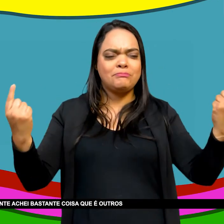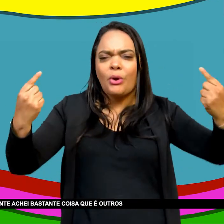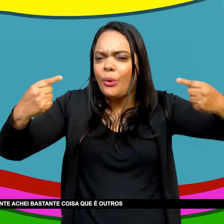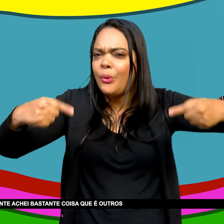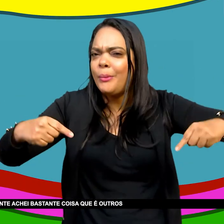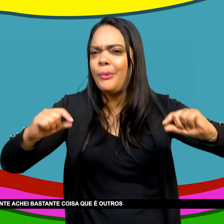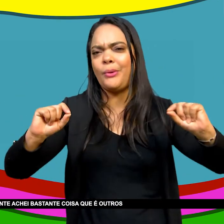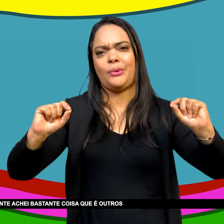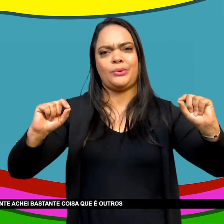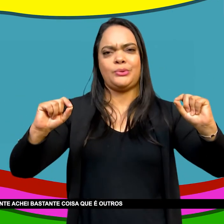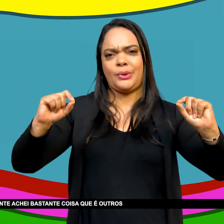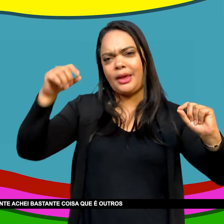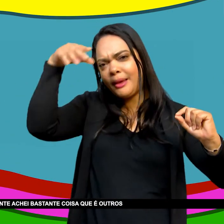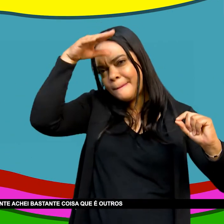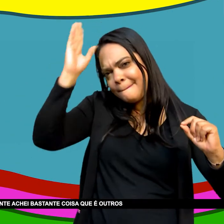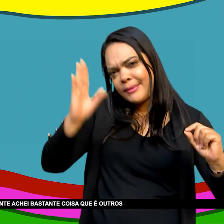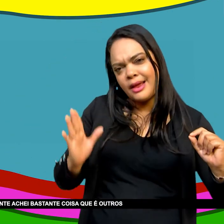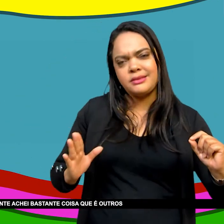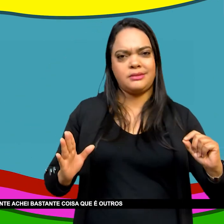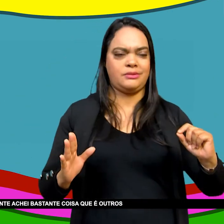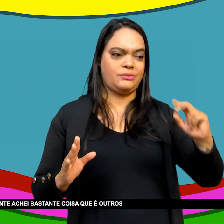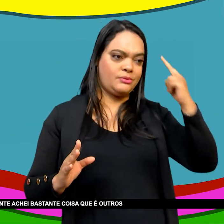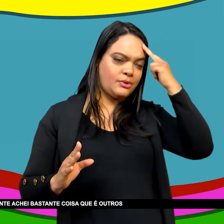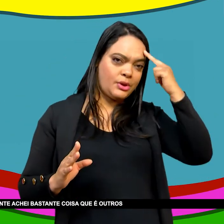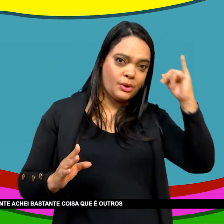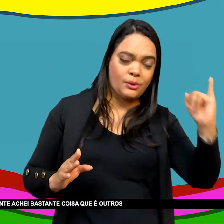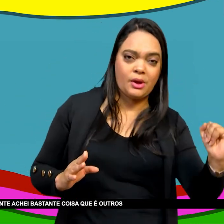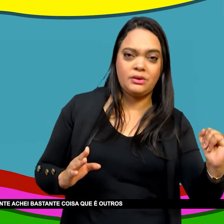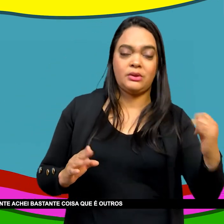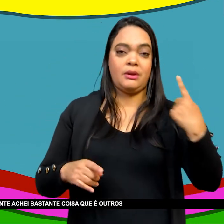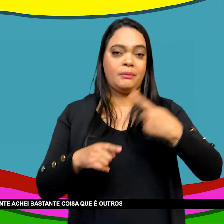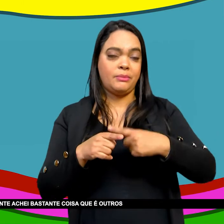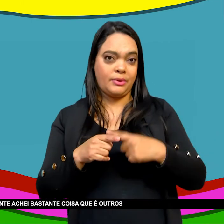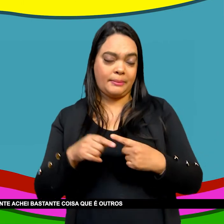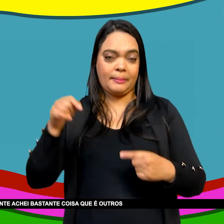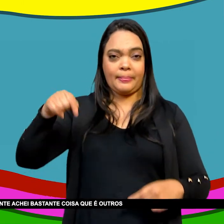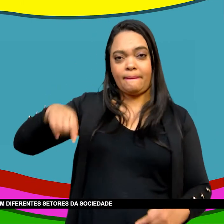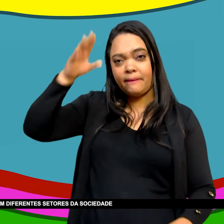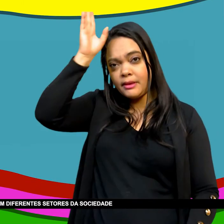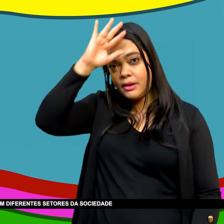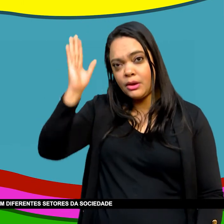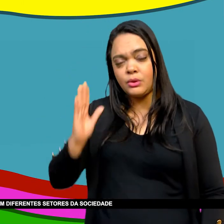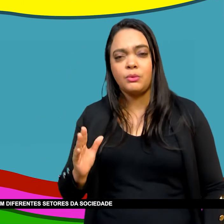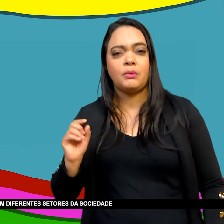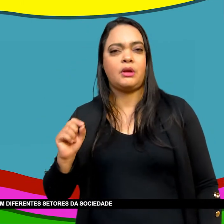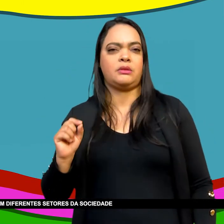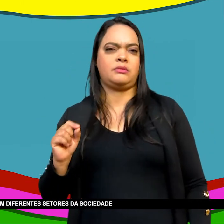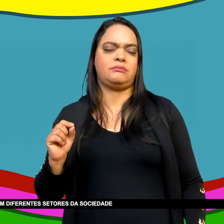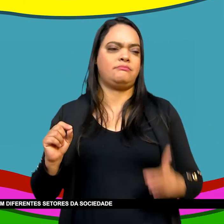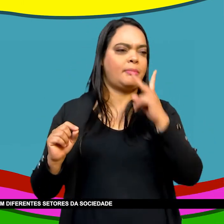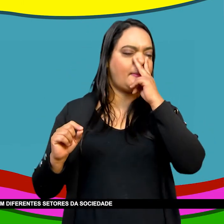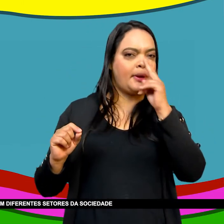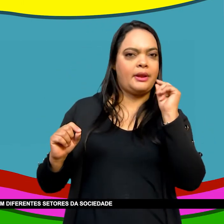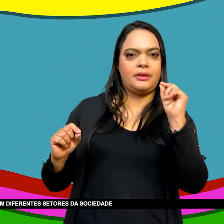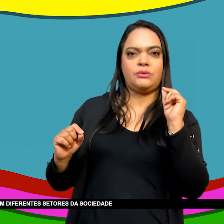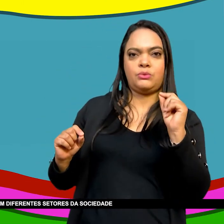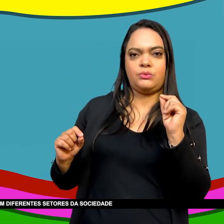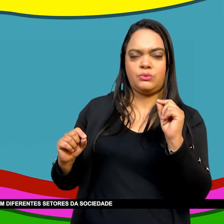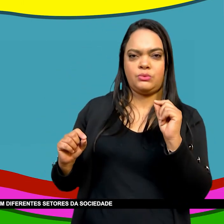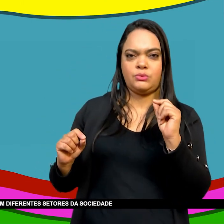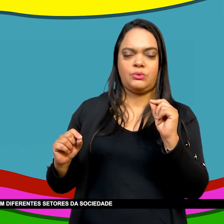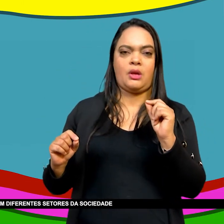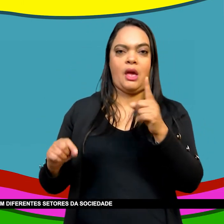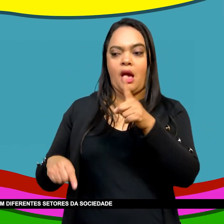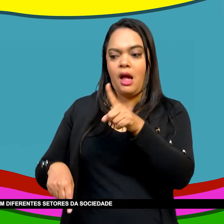entrelinhas E quando eu resolvi Buscar diretamente Achei bastante coisa Que é outro tipo De repercussão Que não se repúdio